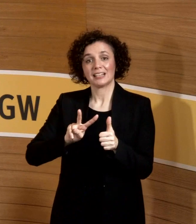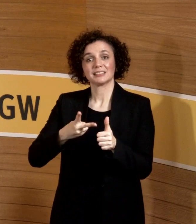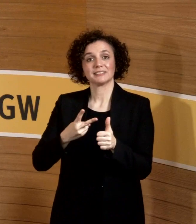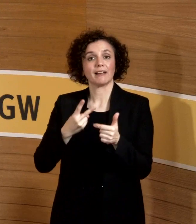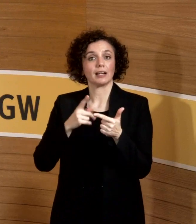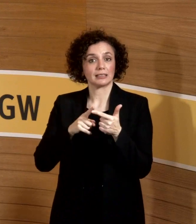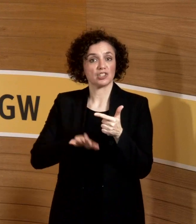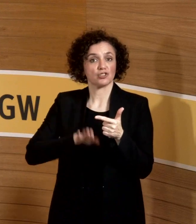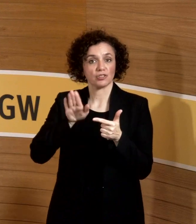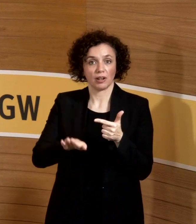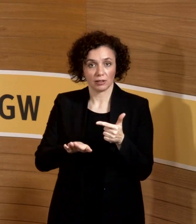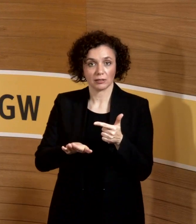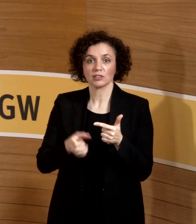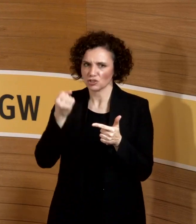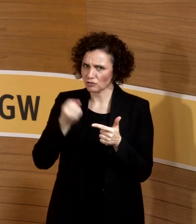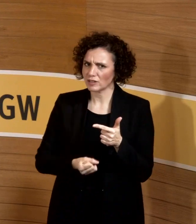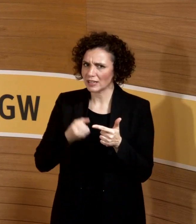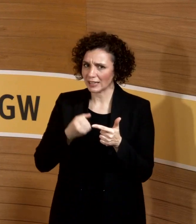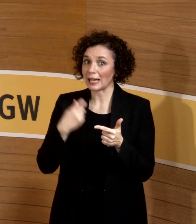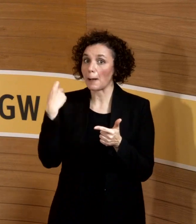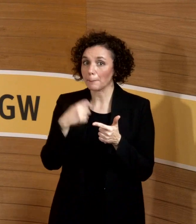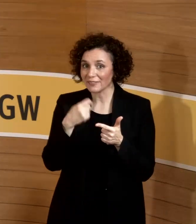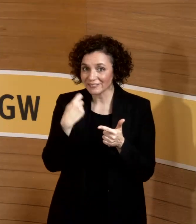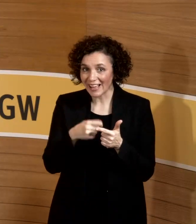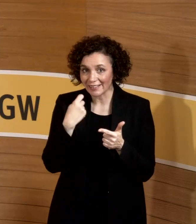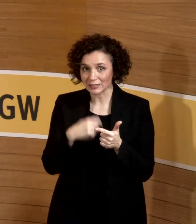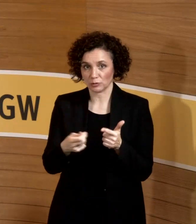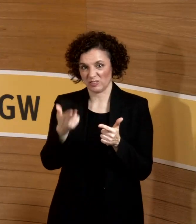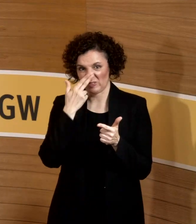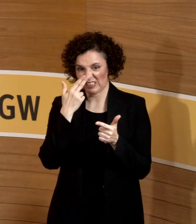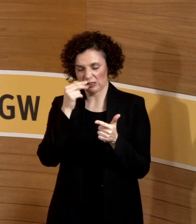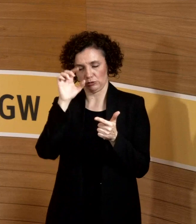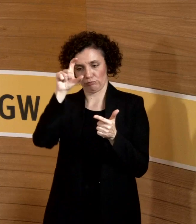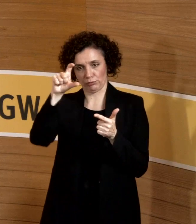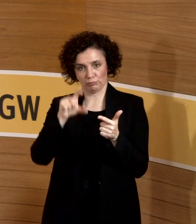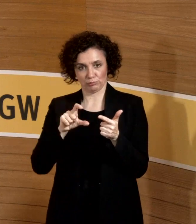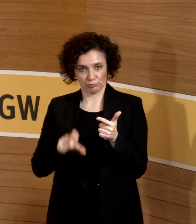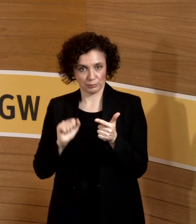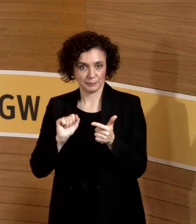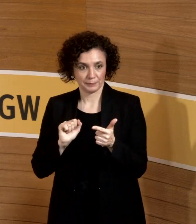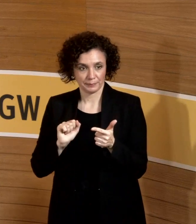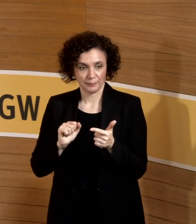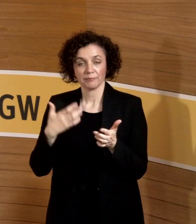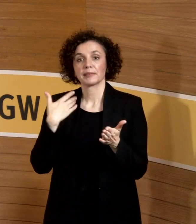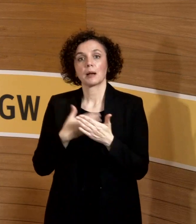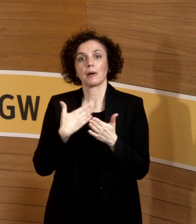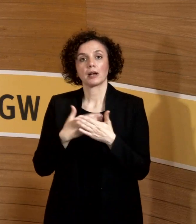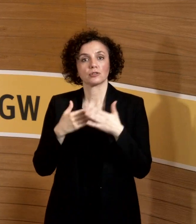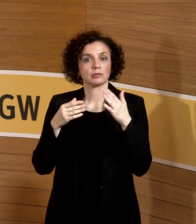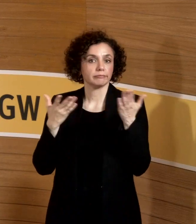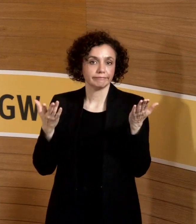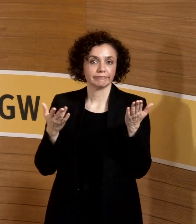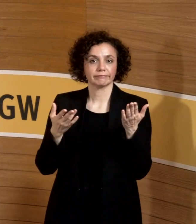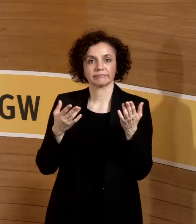der Gefährdungsbeurteilung, sie einzuordnen. Und wenn ich sie jetzt mal sage, entweder der gesunde medizinische oder